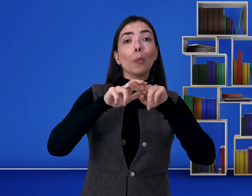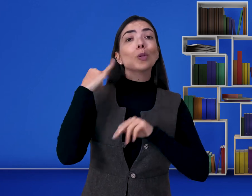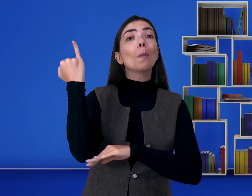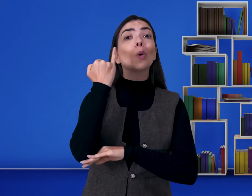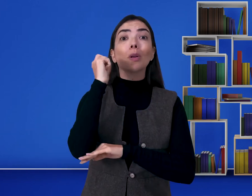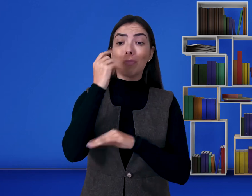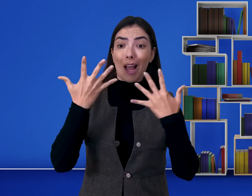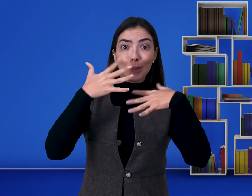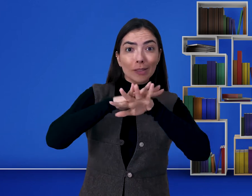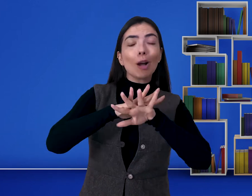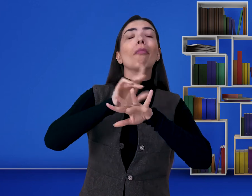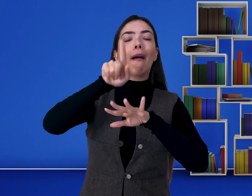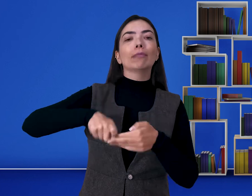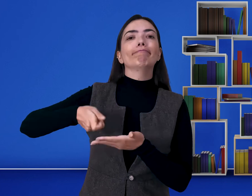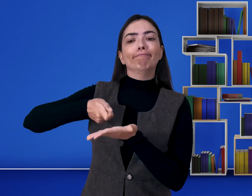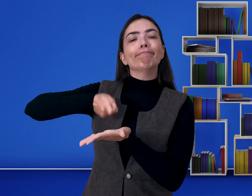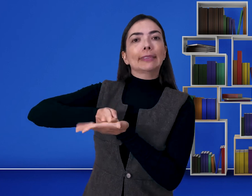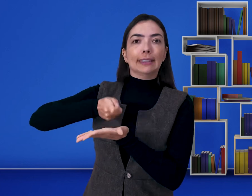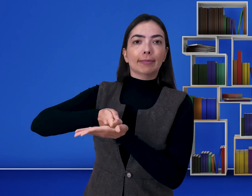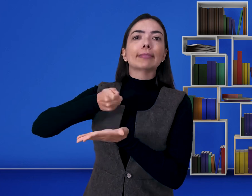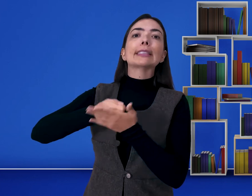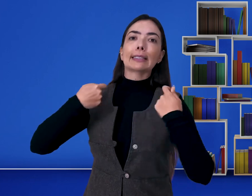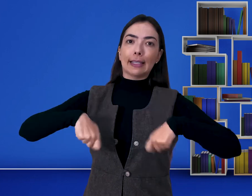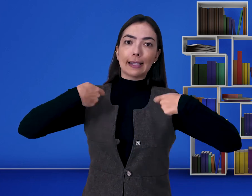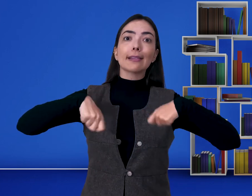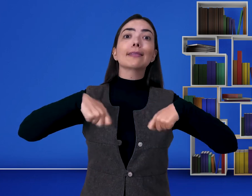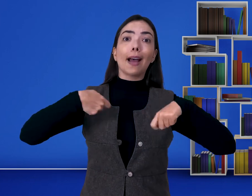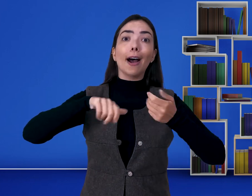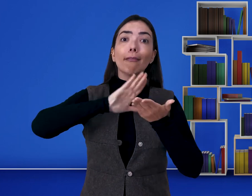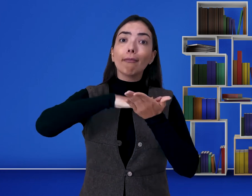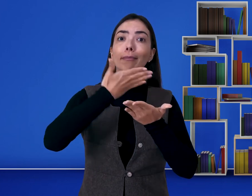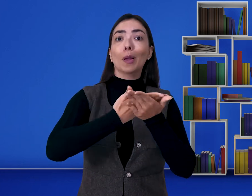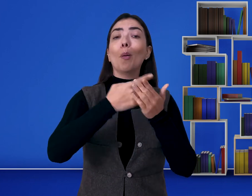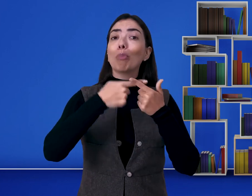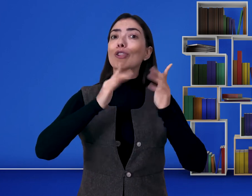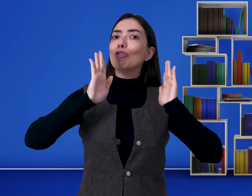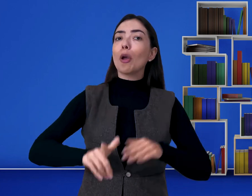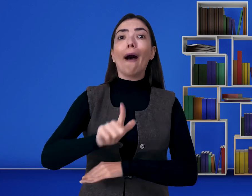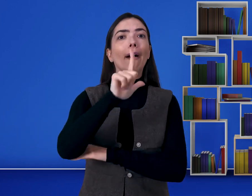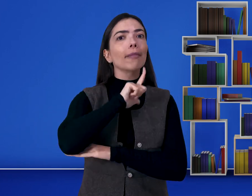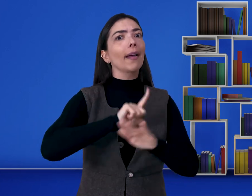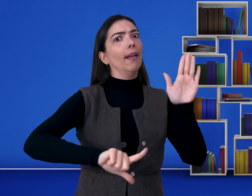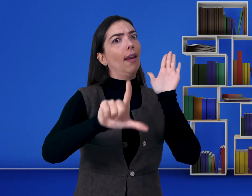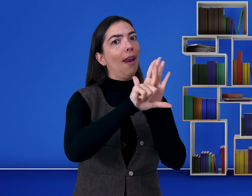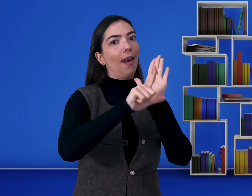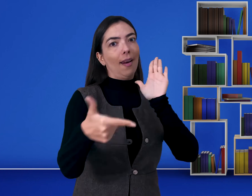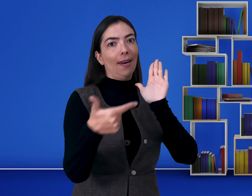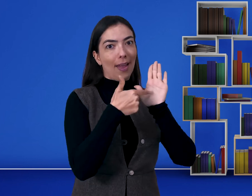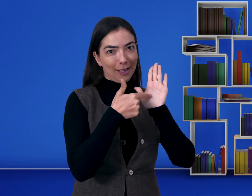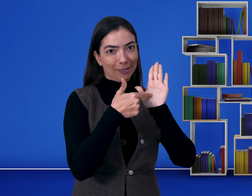Também é importante que essa inclusão ocorra de verdade. Já existem leis